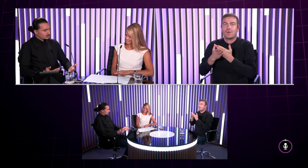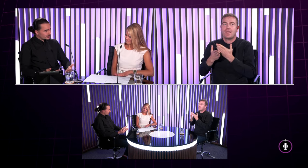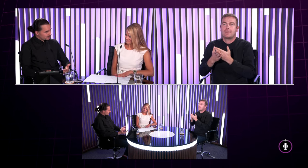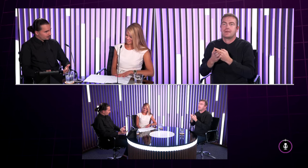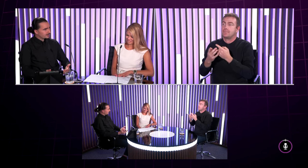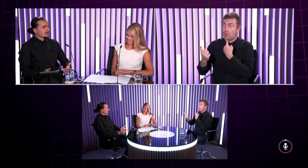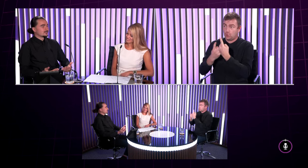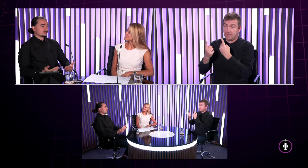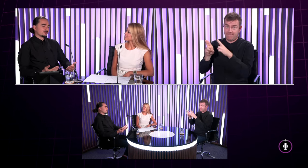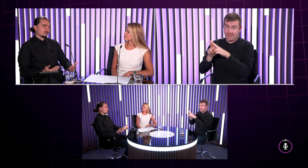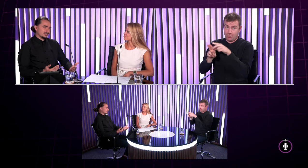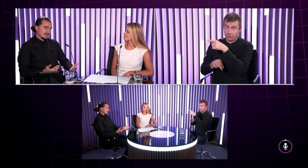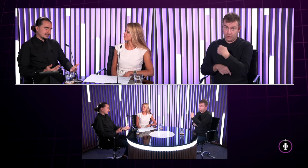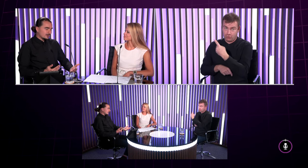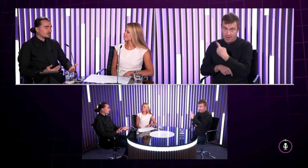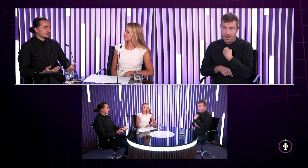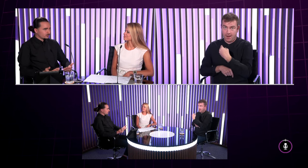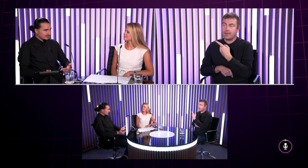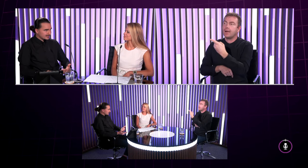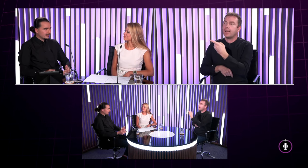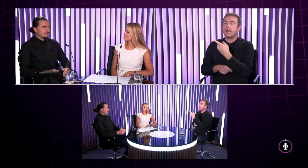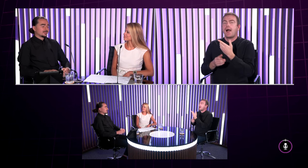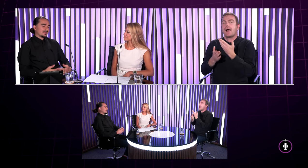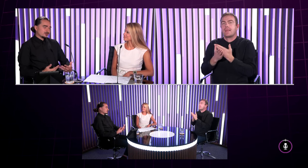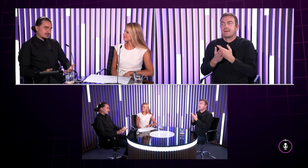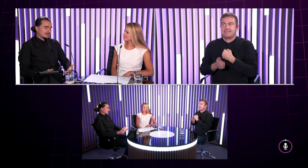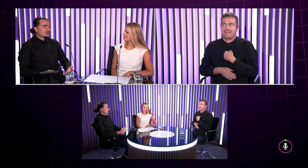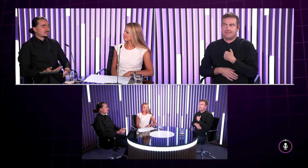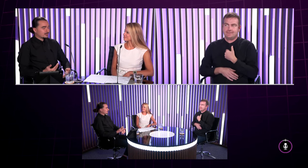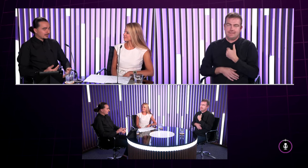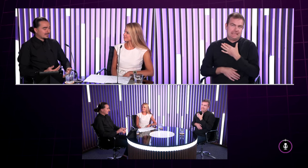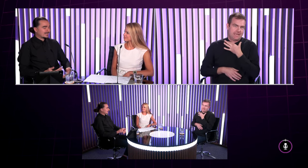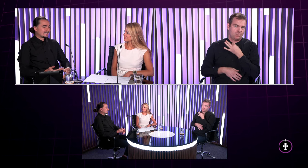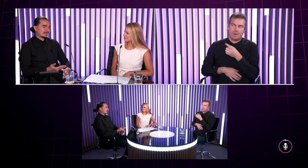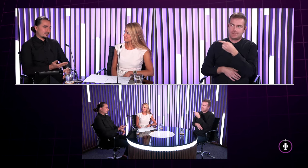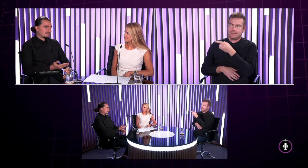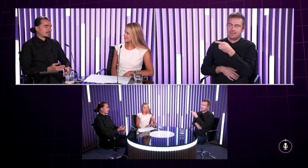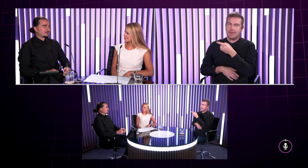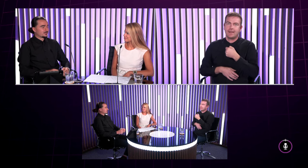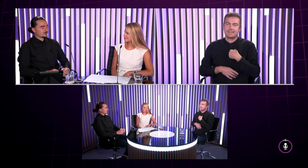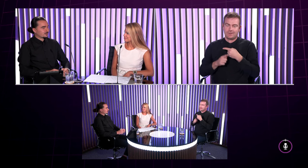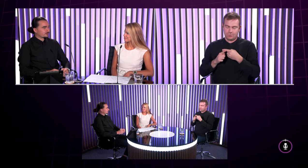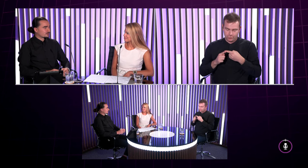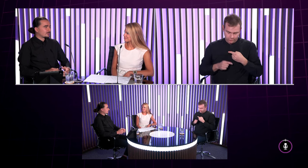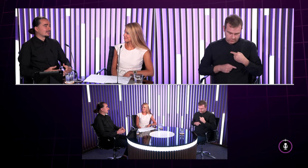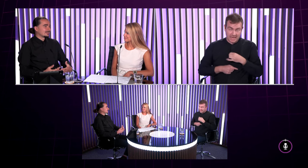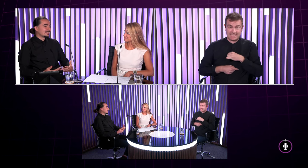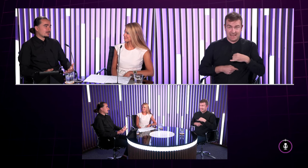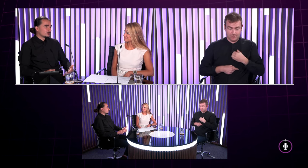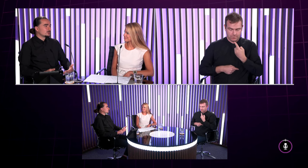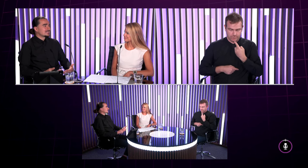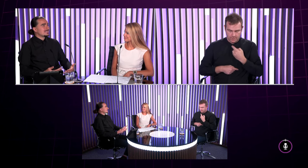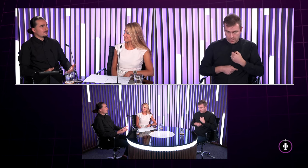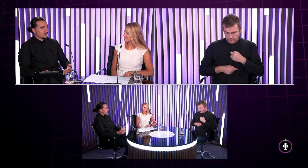rodičia niečo povedali s čím som ja neúplne súhlasil tak ja som si teda niečo zamrmlal a ako aj pán Vojtichovský pro mnou spomínal